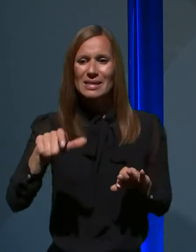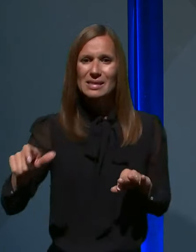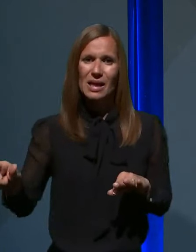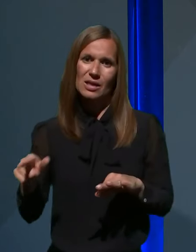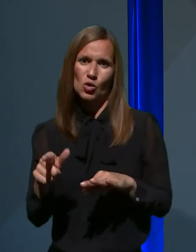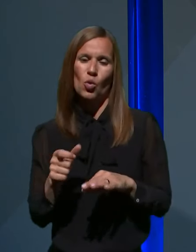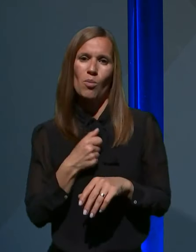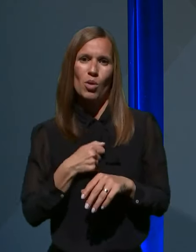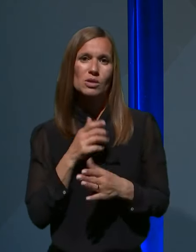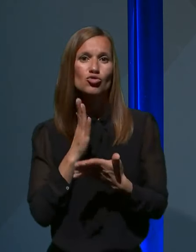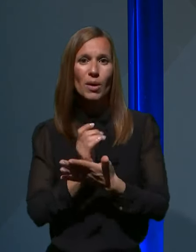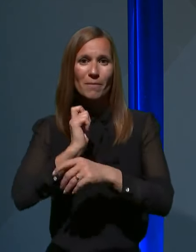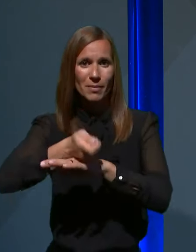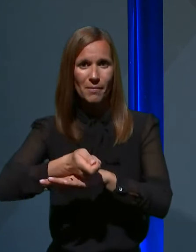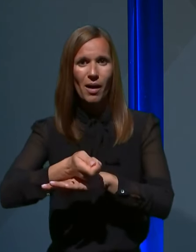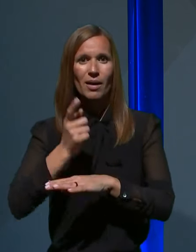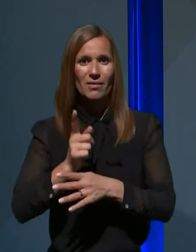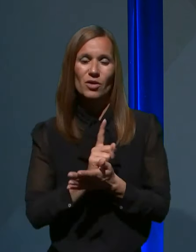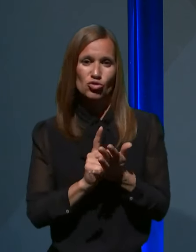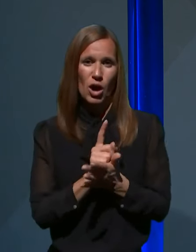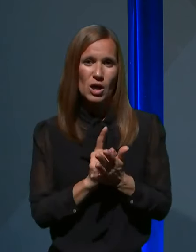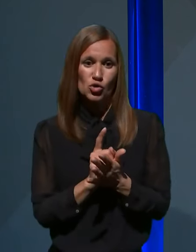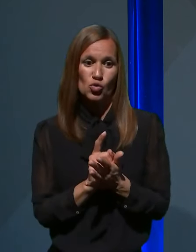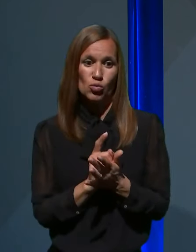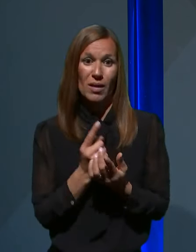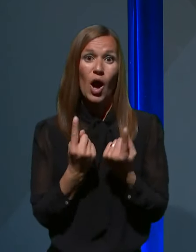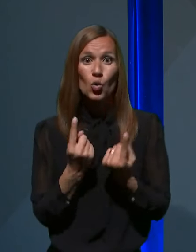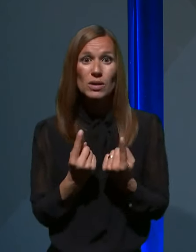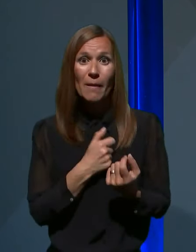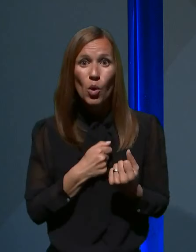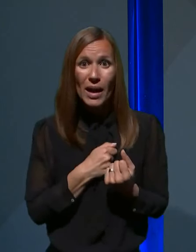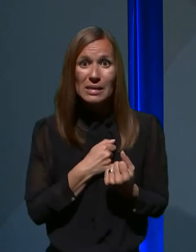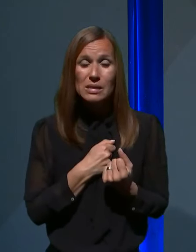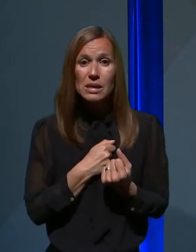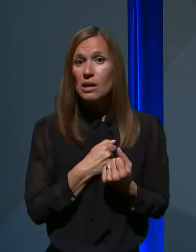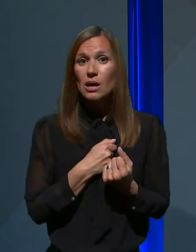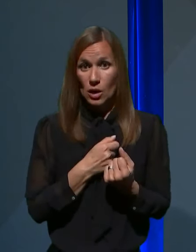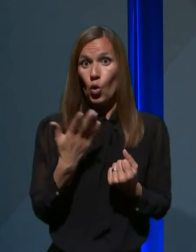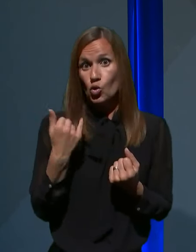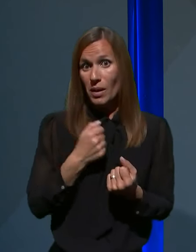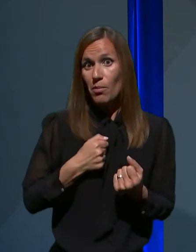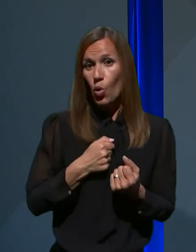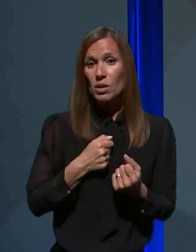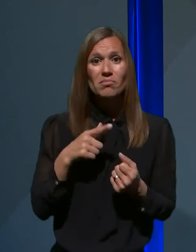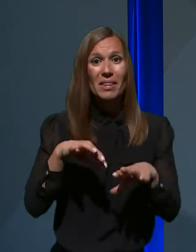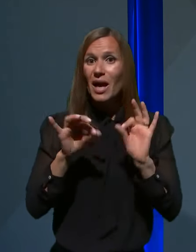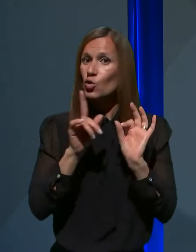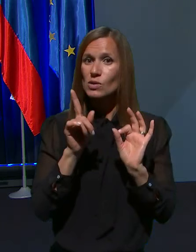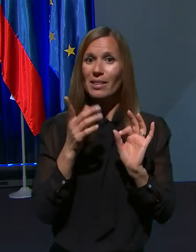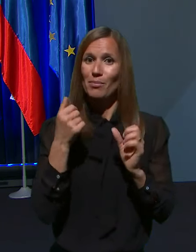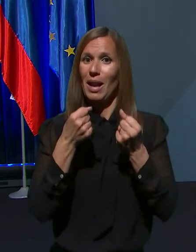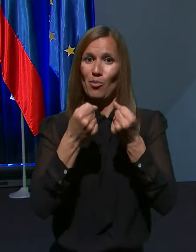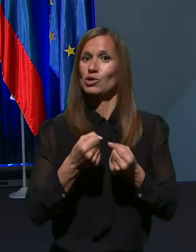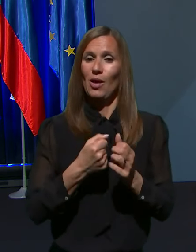preboleli, pa jim za časa akutne bolezni, ko so bili bolni, diagnoza ni bila postavljena. Hvala